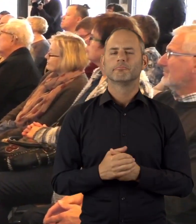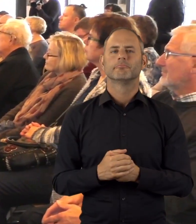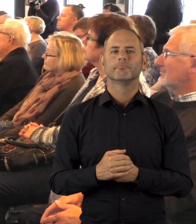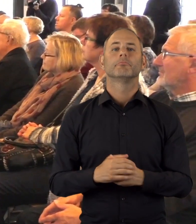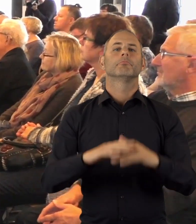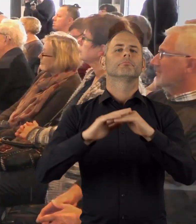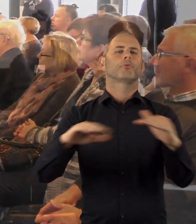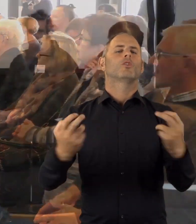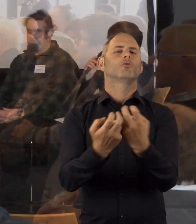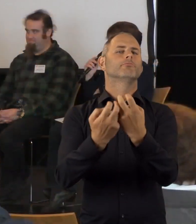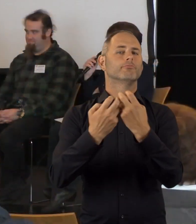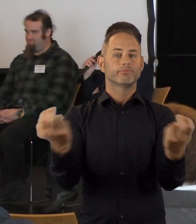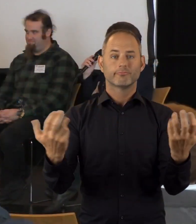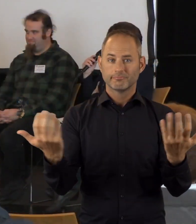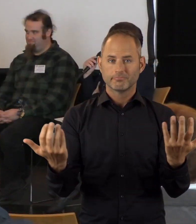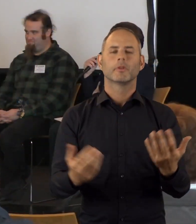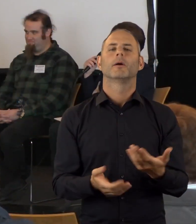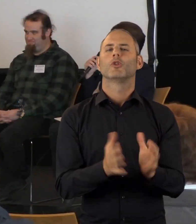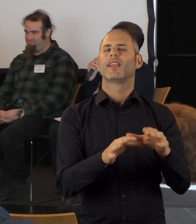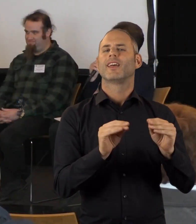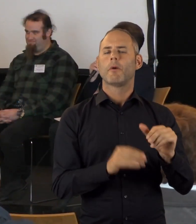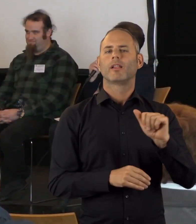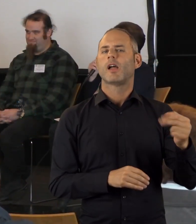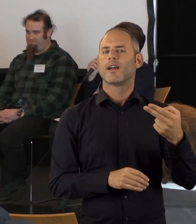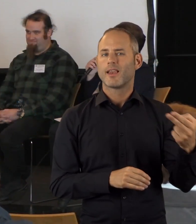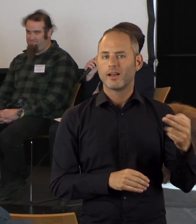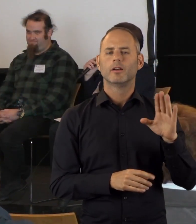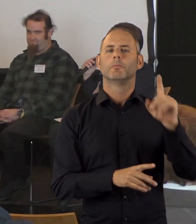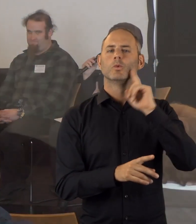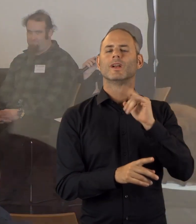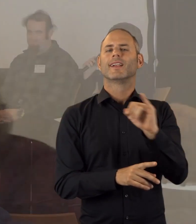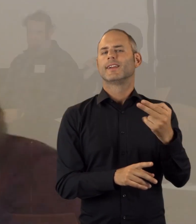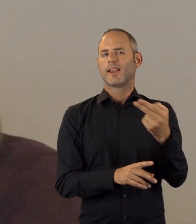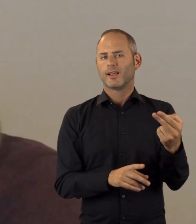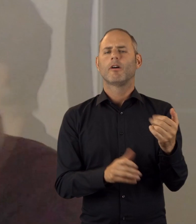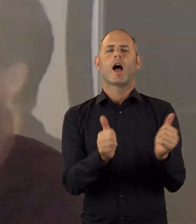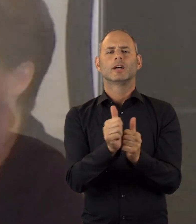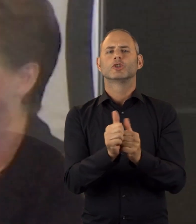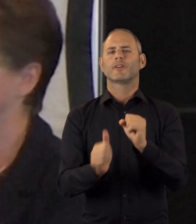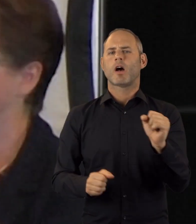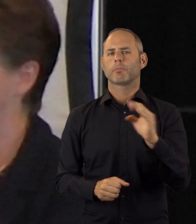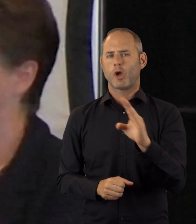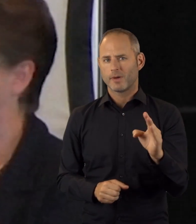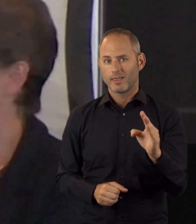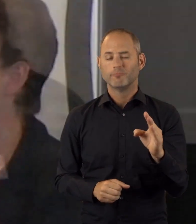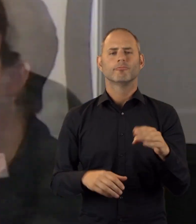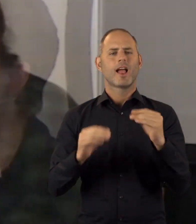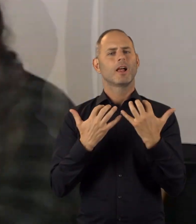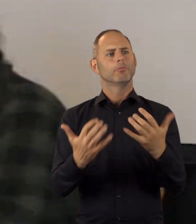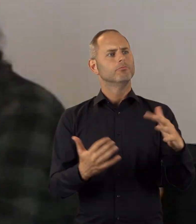Münster gekommen. Auf dem Podium berichteten Budgetnehmerin Annika Hille, ihre Mutter Inge Hille und Assistenz Stefan